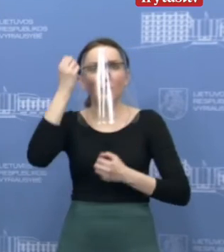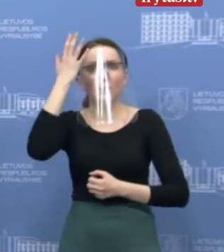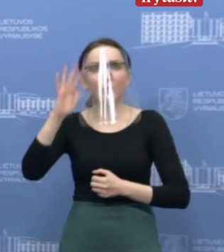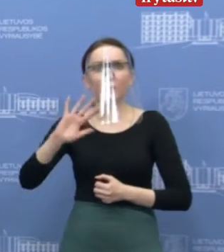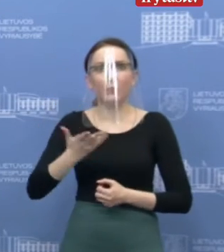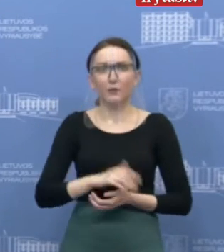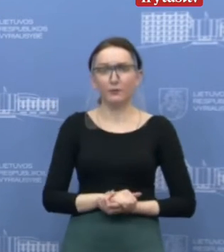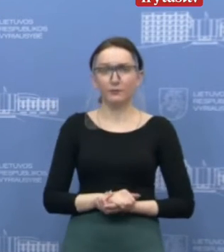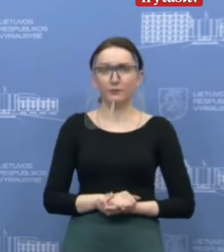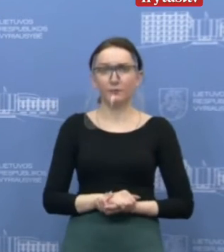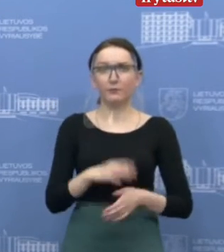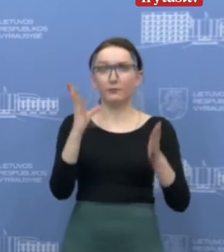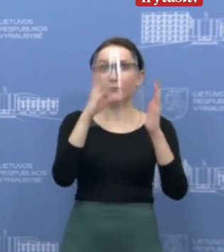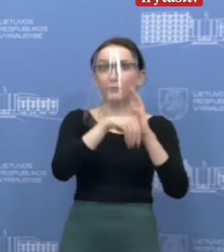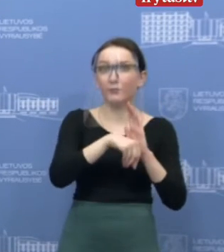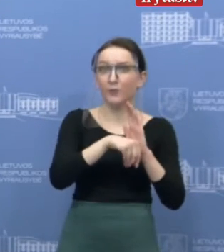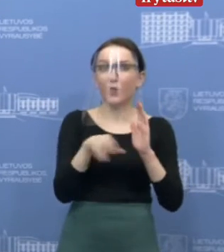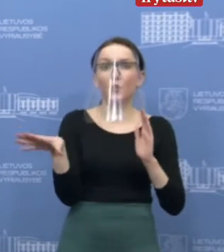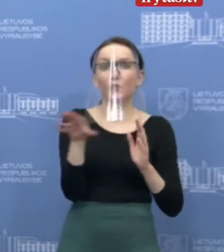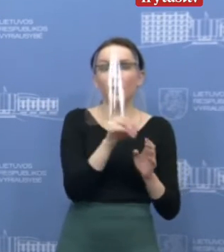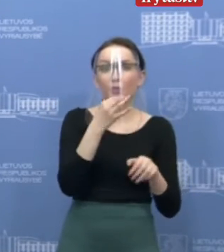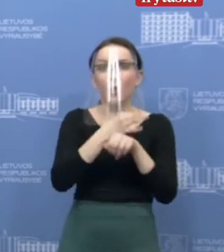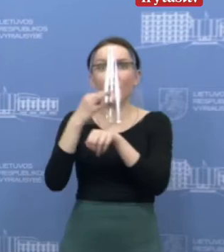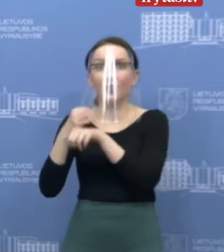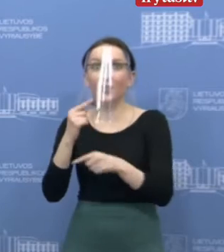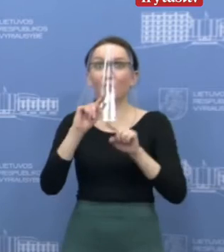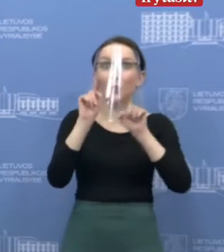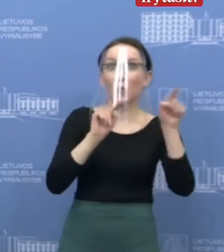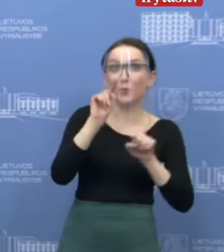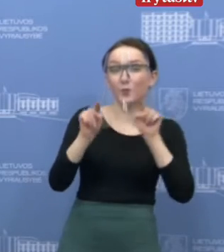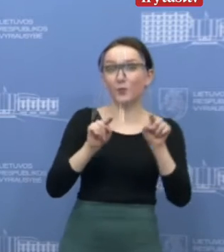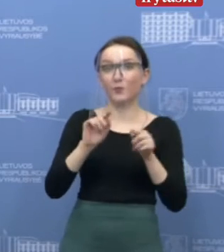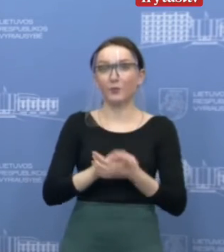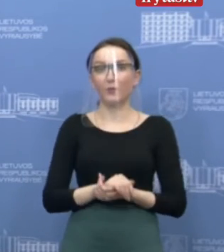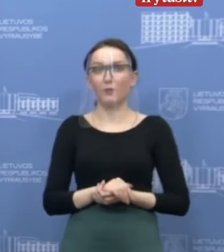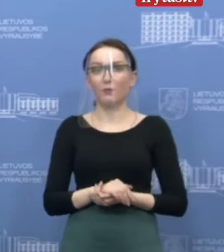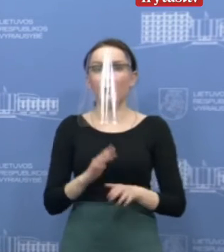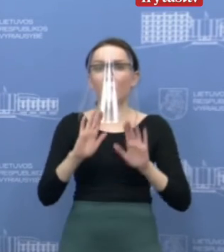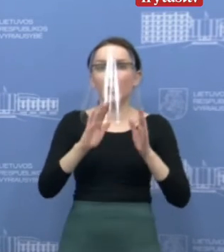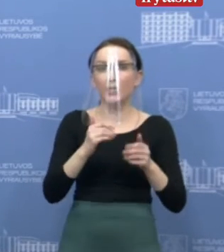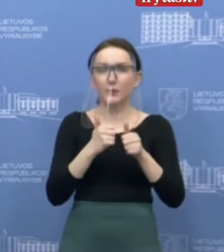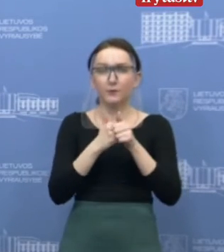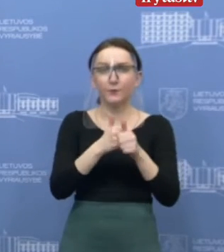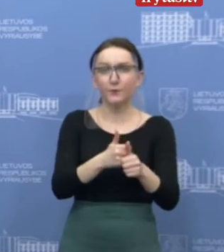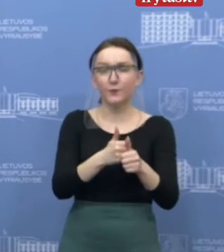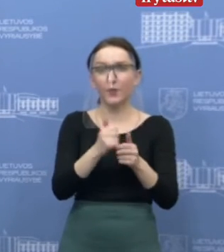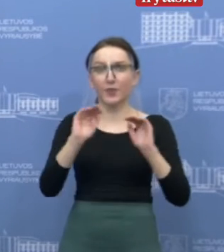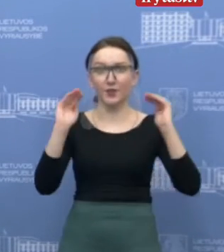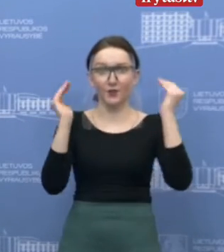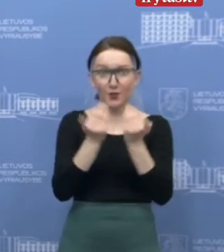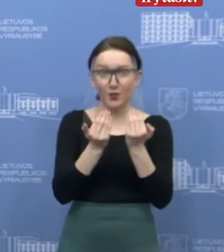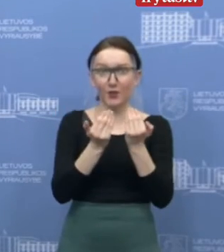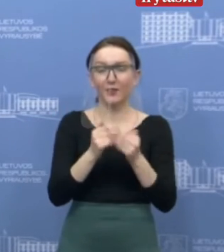elementas yra labai paprastas už visus atsakytus klausimus. Ir žmonės, kurie uoliai laikosi savizoliacijos,